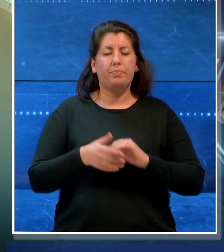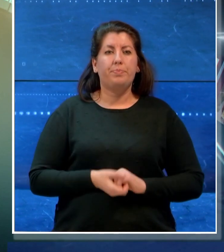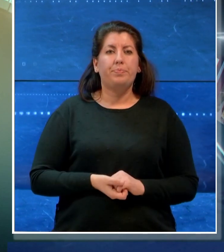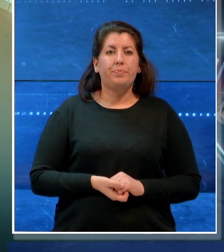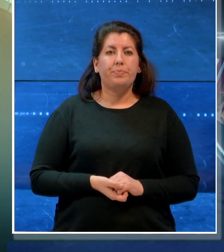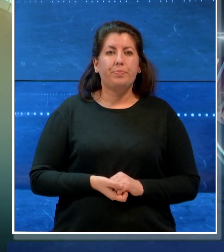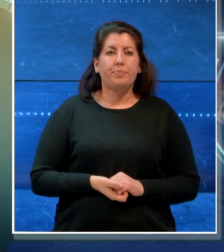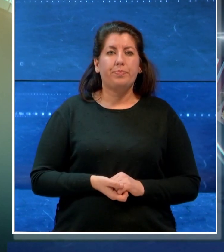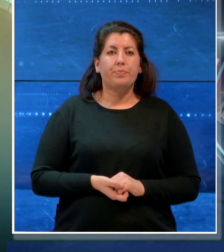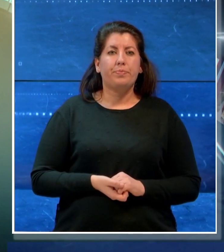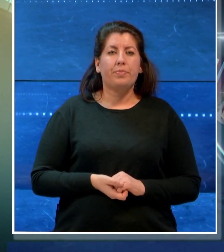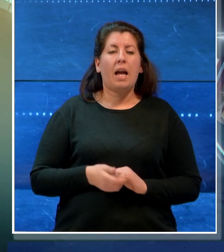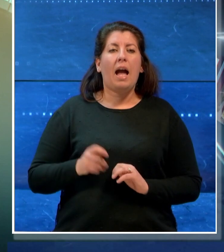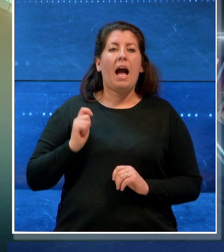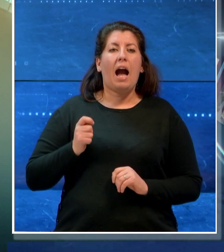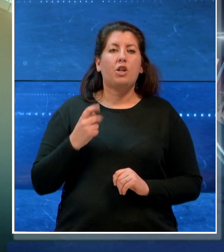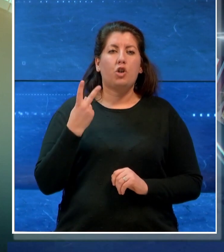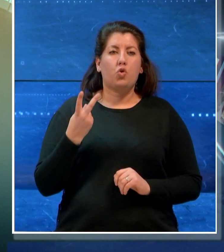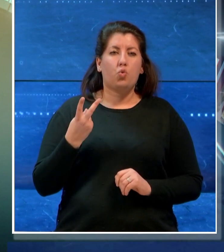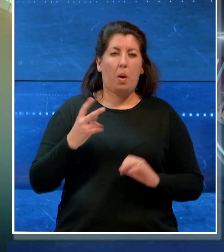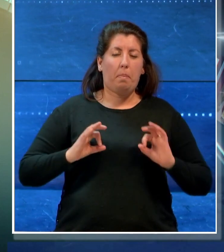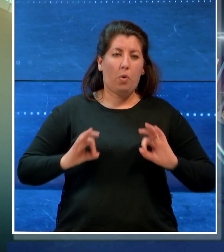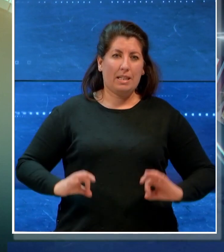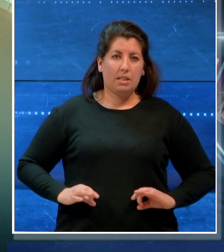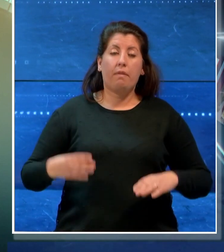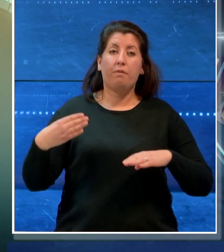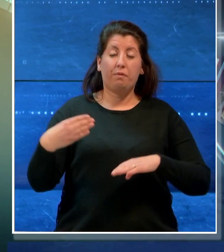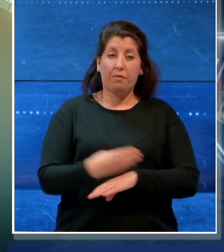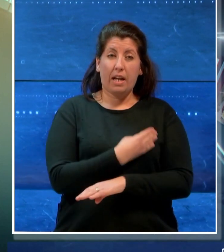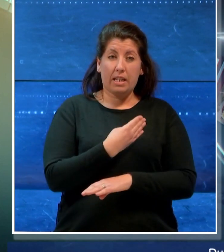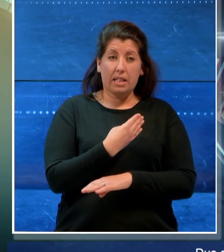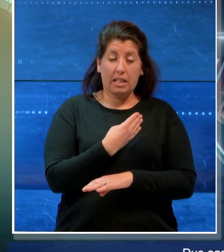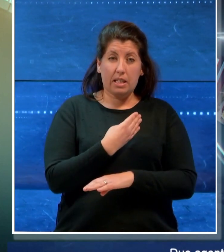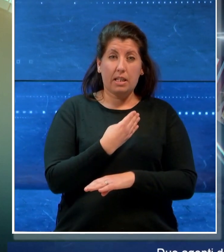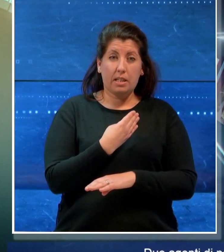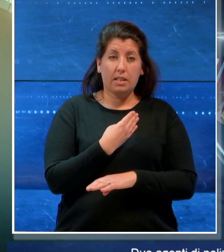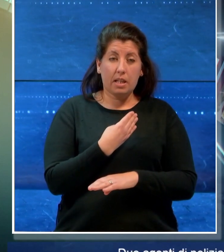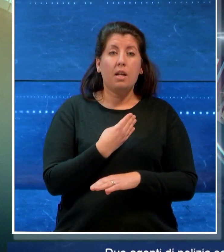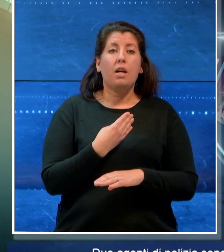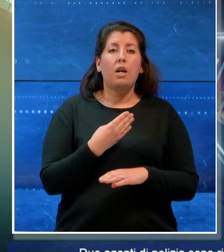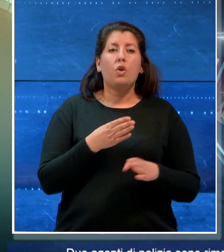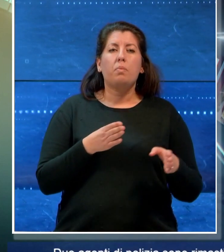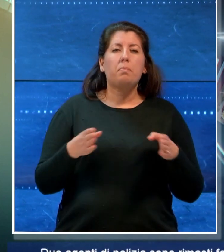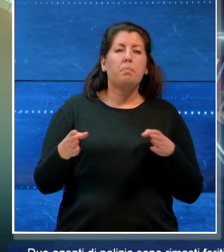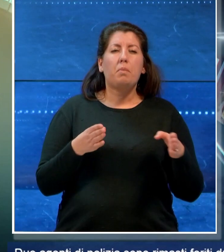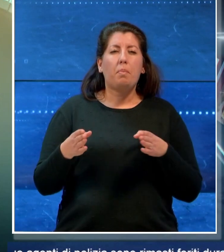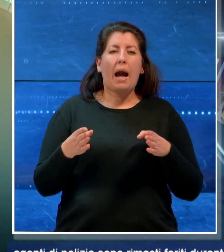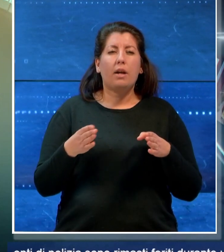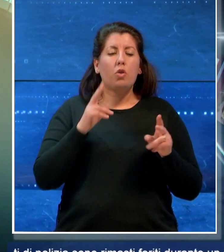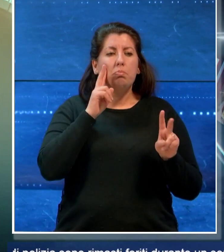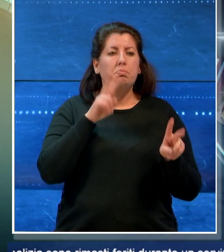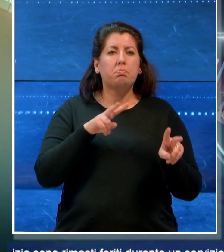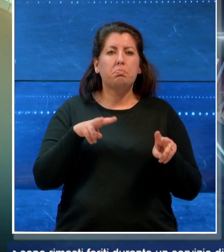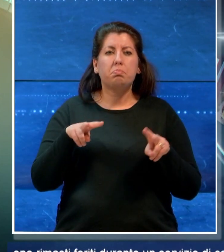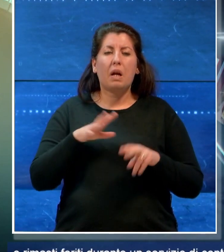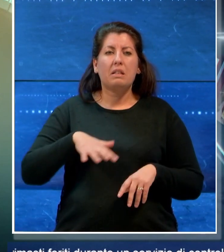Due agenti di polizia sono rimasti feriti durante un servizio di controllo del